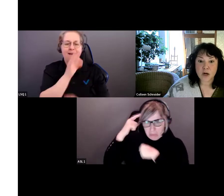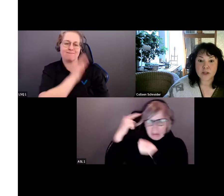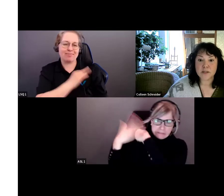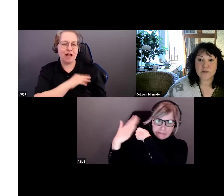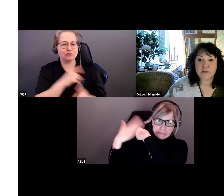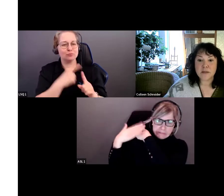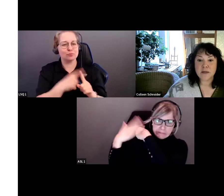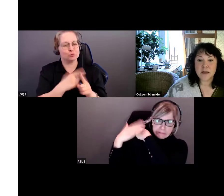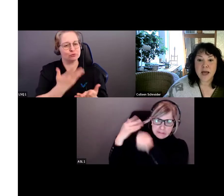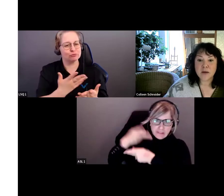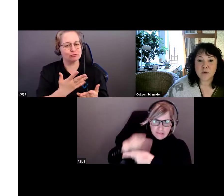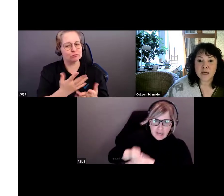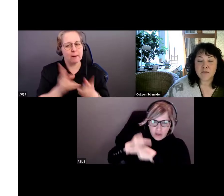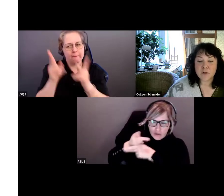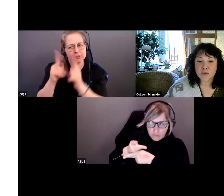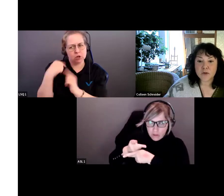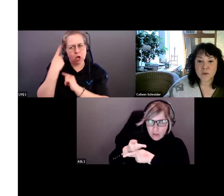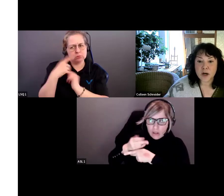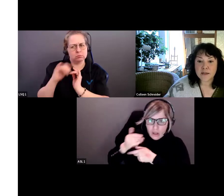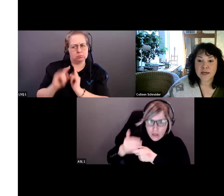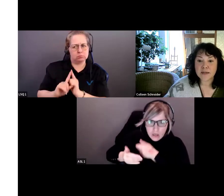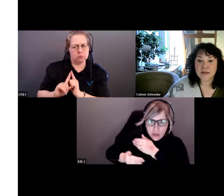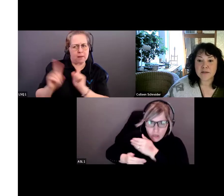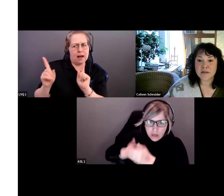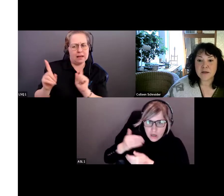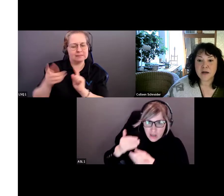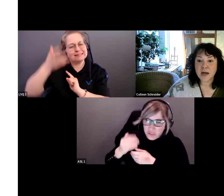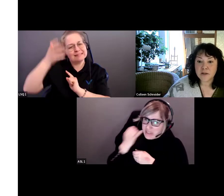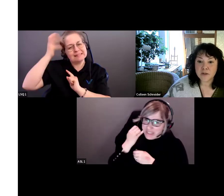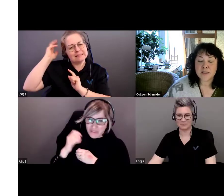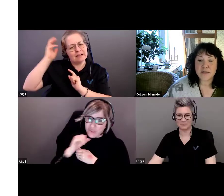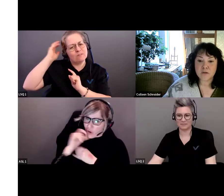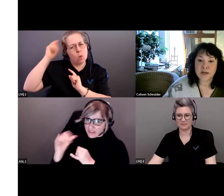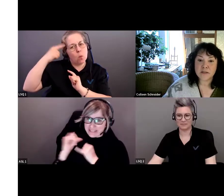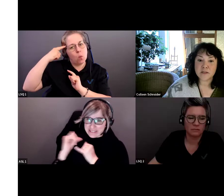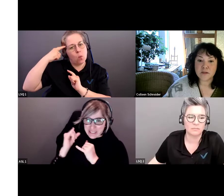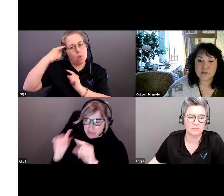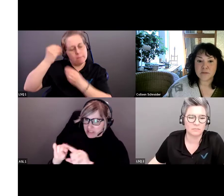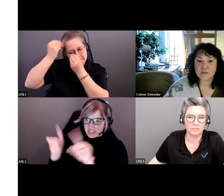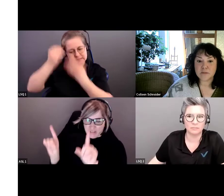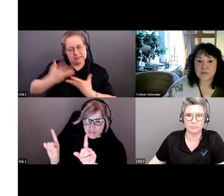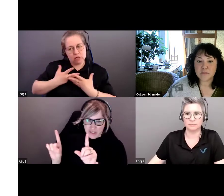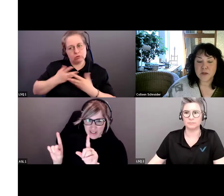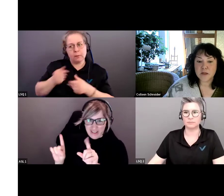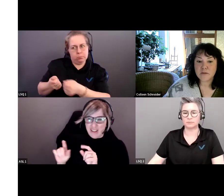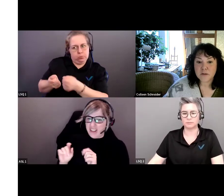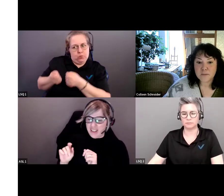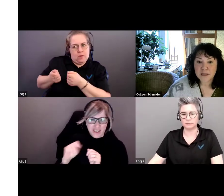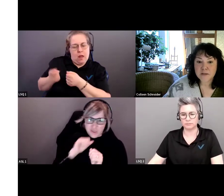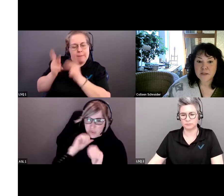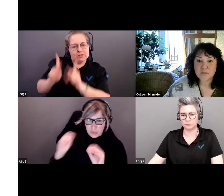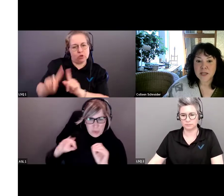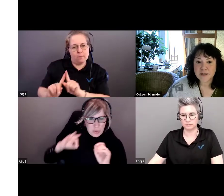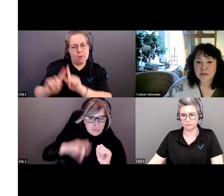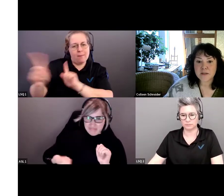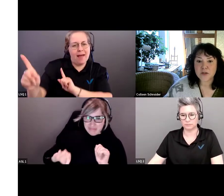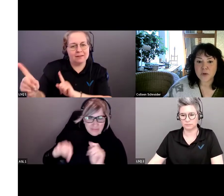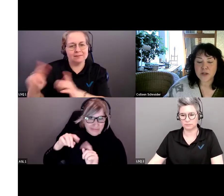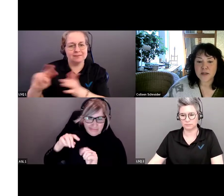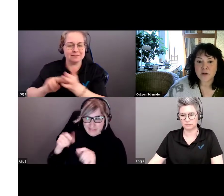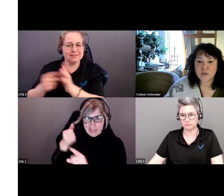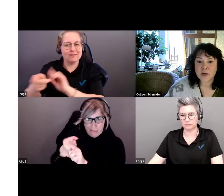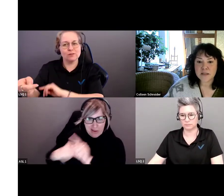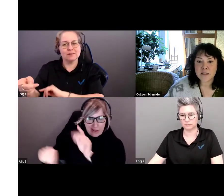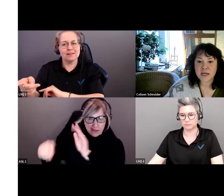ne nous ressemble pas, notre cerveau nous dit de procéder avec prudence et donc nous conférons un désavantage